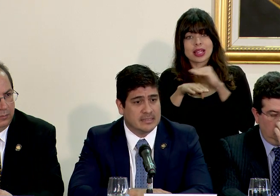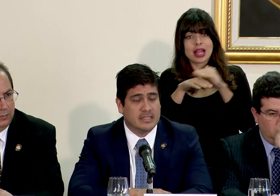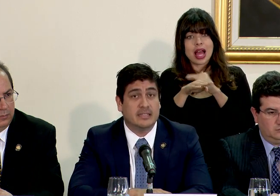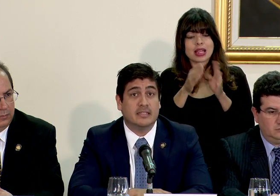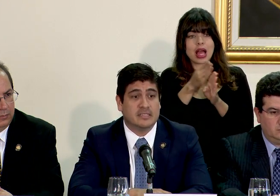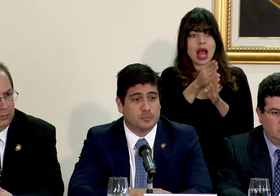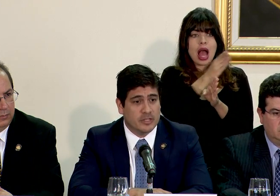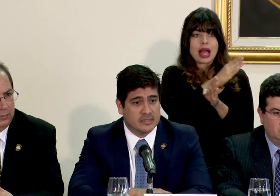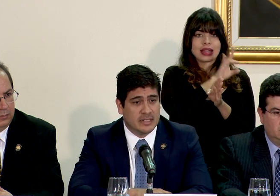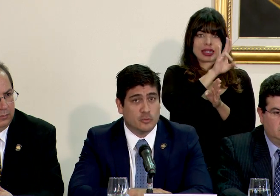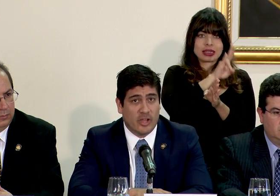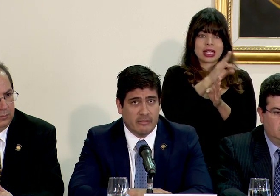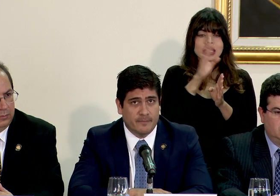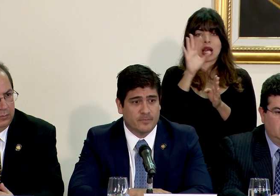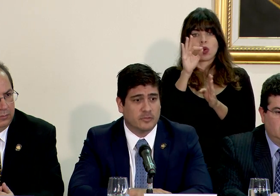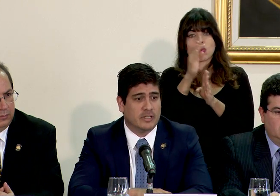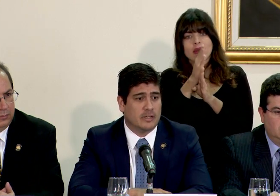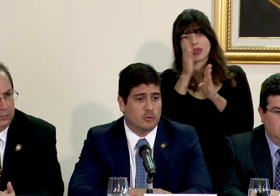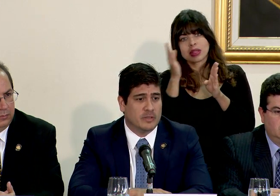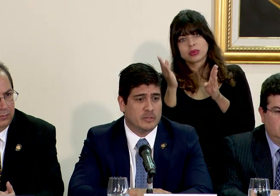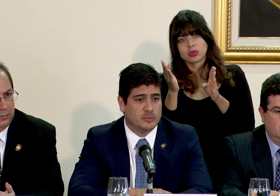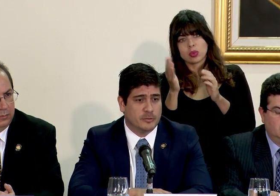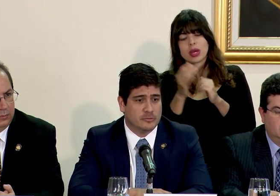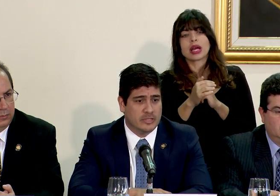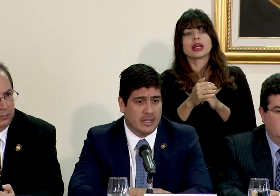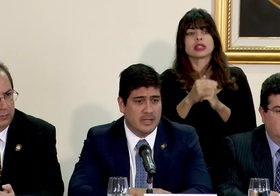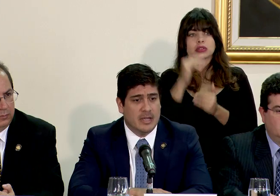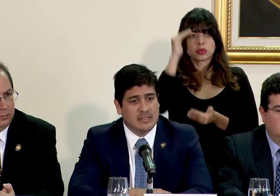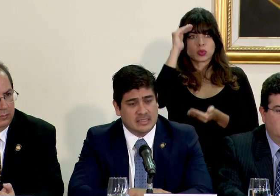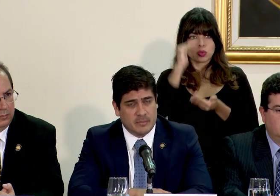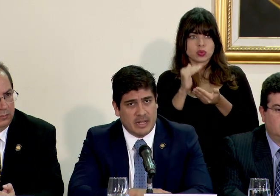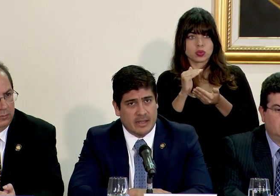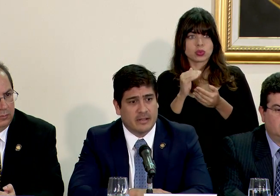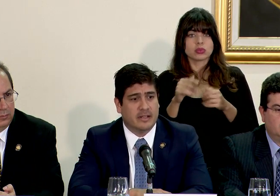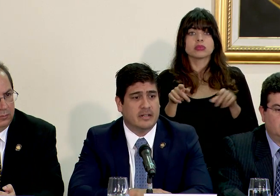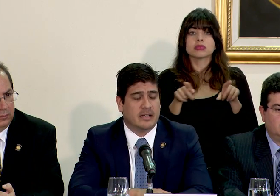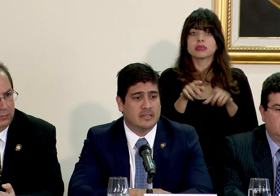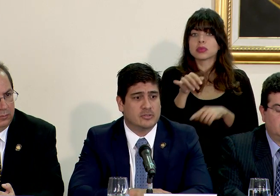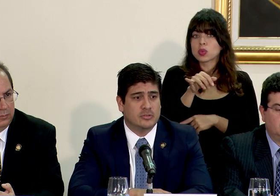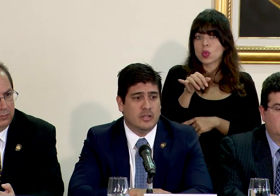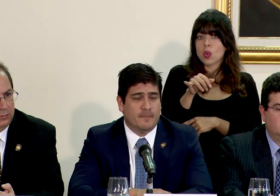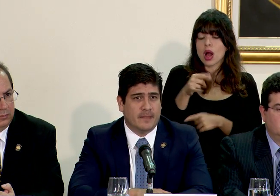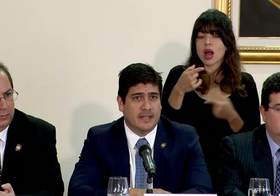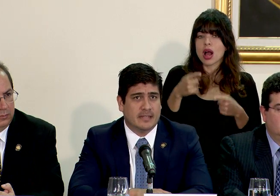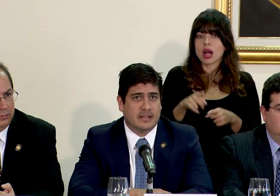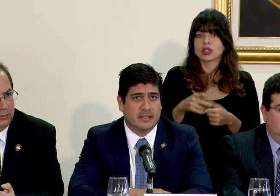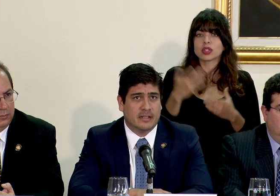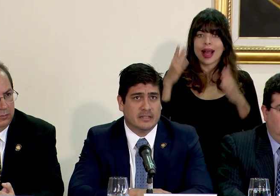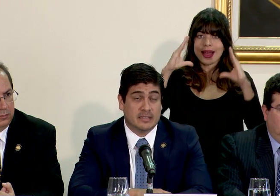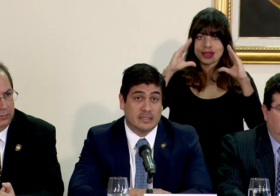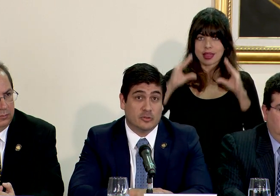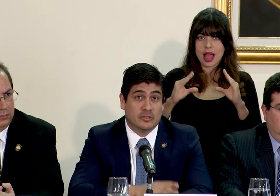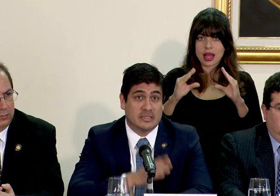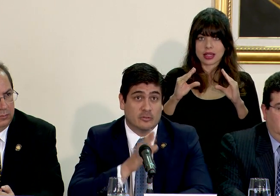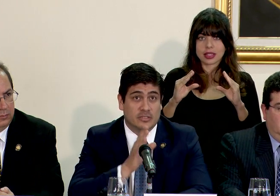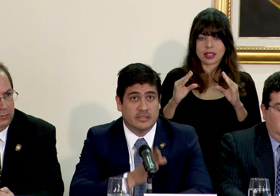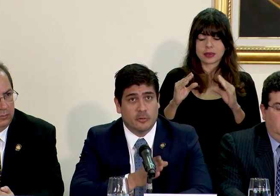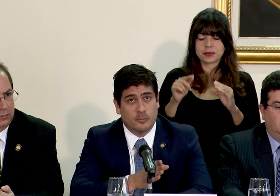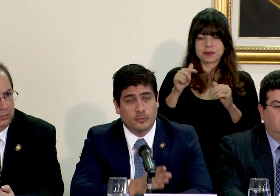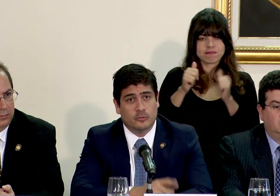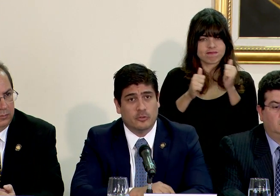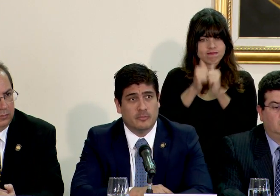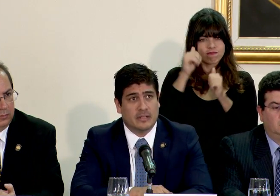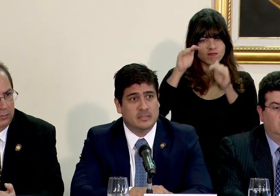antes de las siete y después de las nueve, donde la curva es menos pronunciada, similar en el caso de la tarde, en este caso donde se